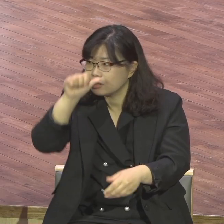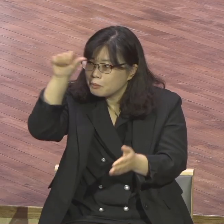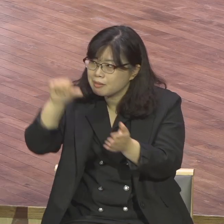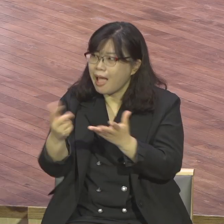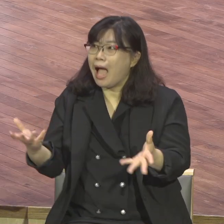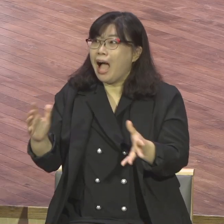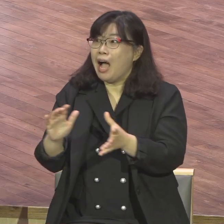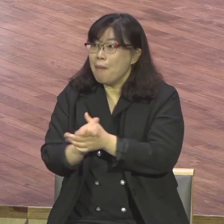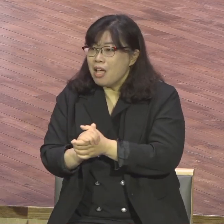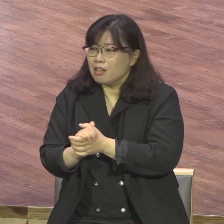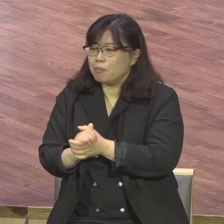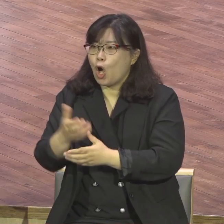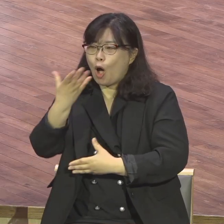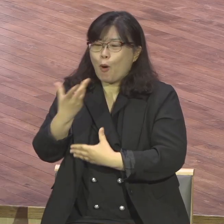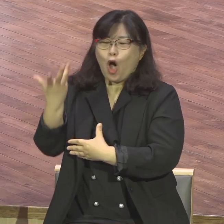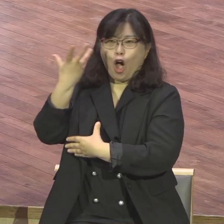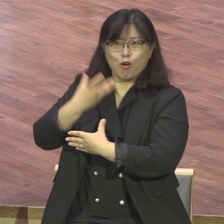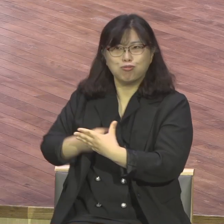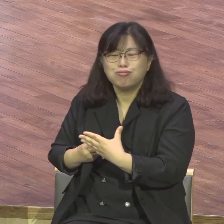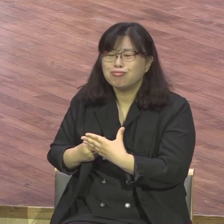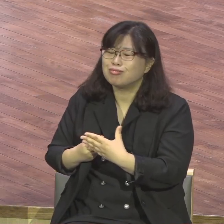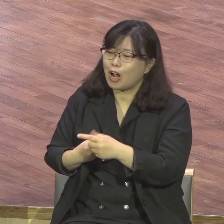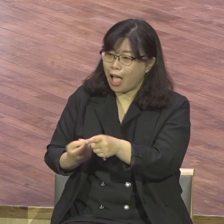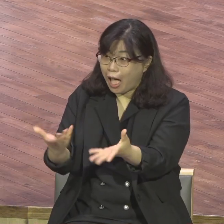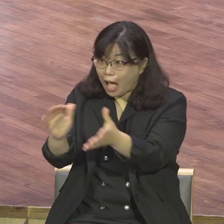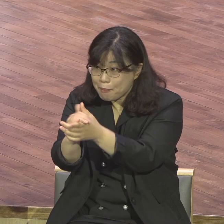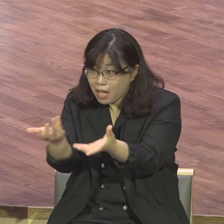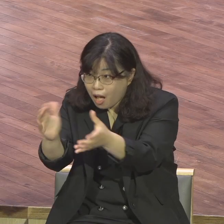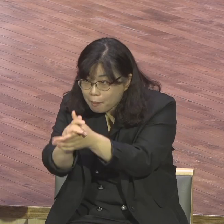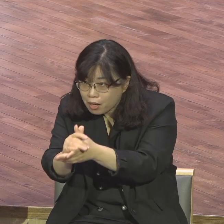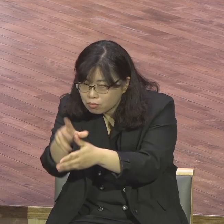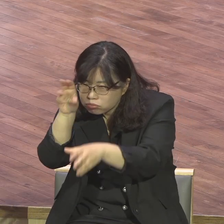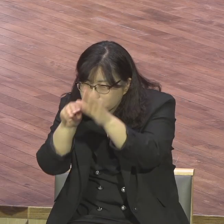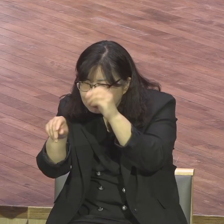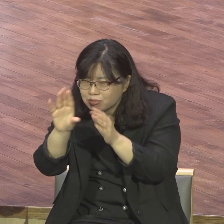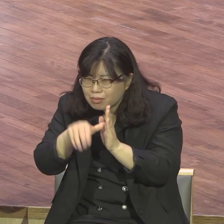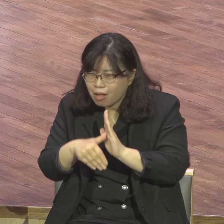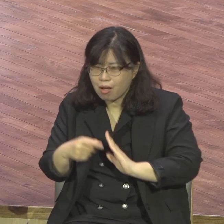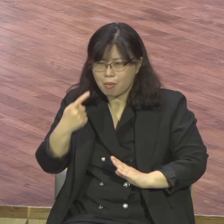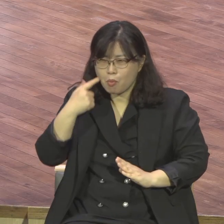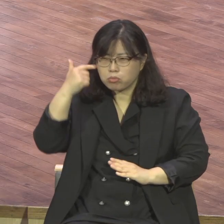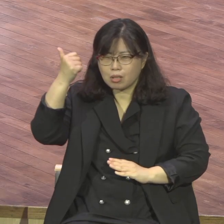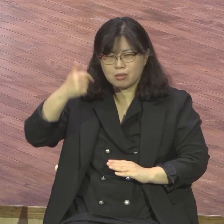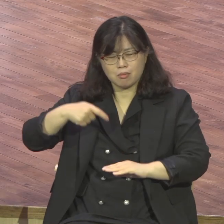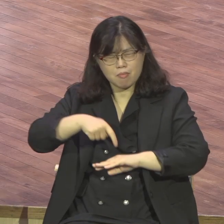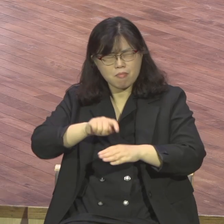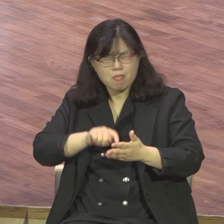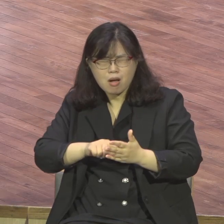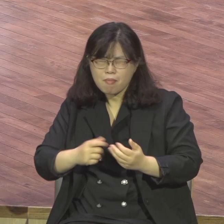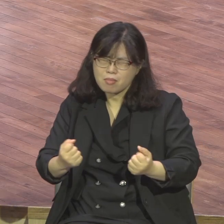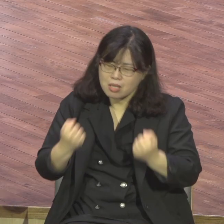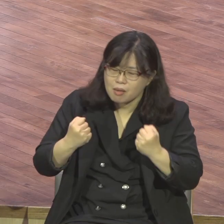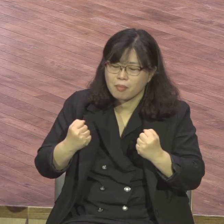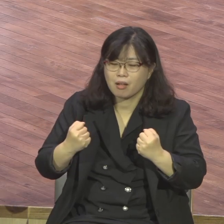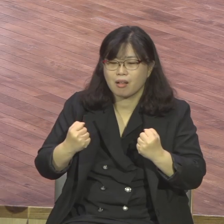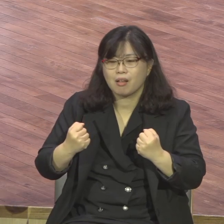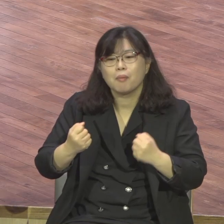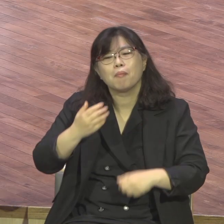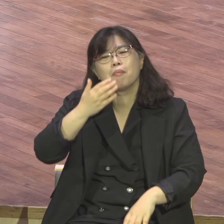기도하면 그 가슴 속에서 영혼 속에 나오는 기도 아닙니까 못 죽어서 하는 기도가 아니라 영혼 속에서